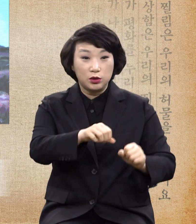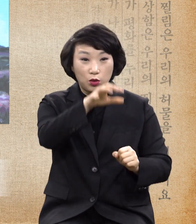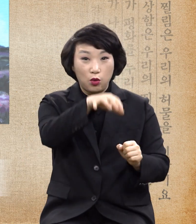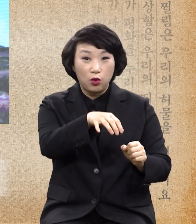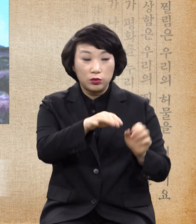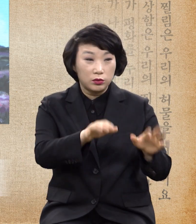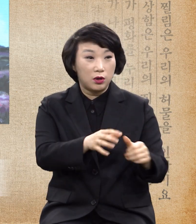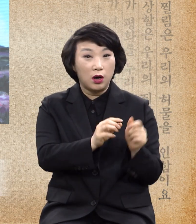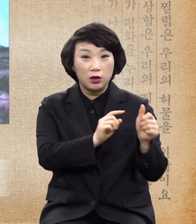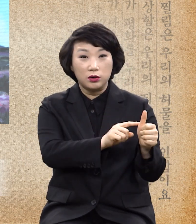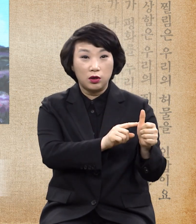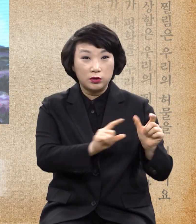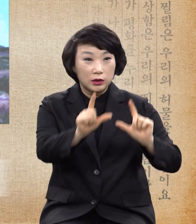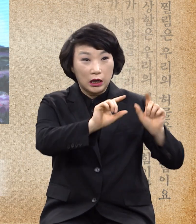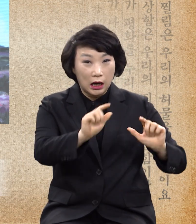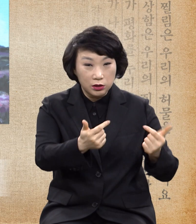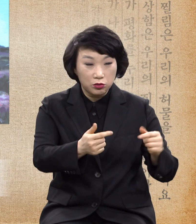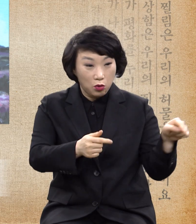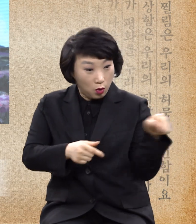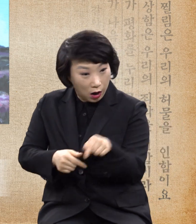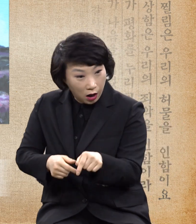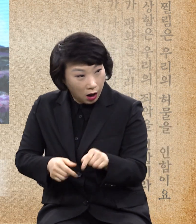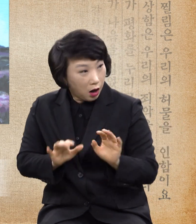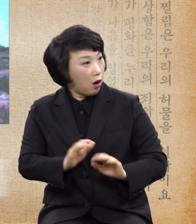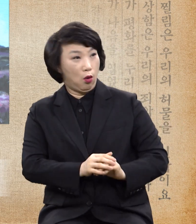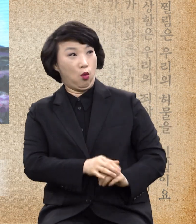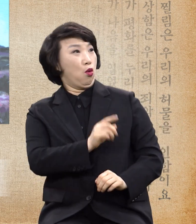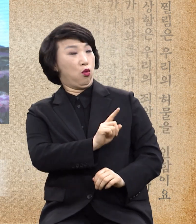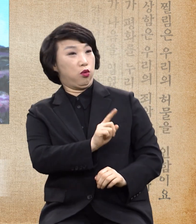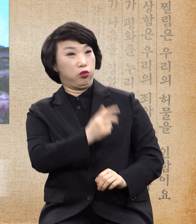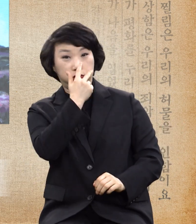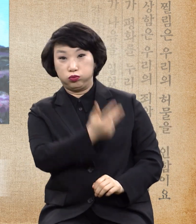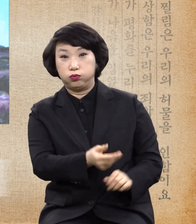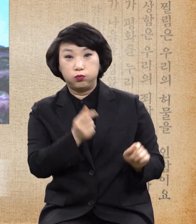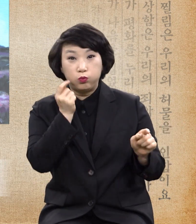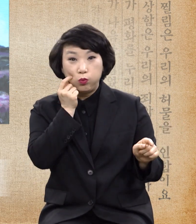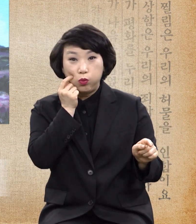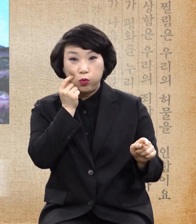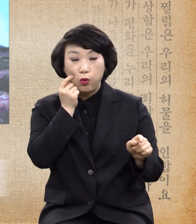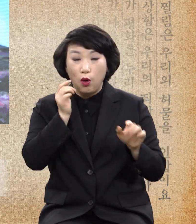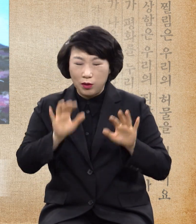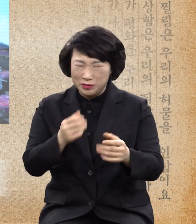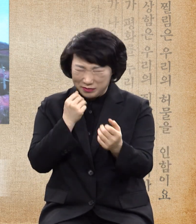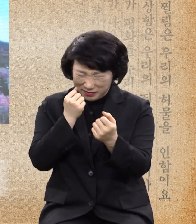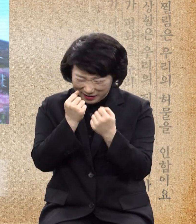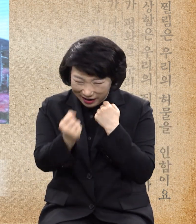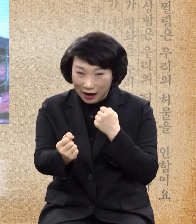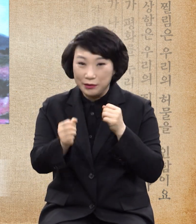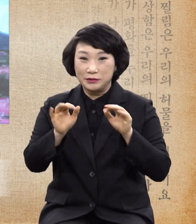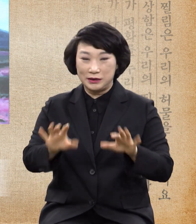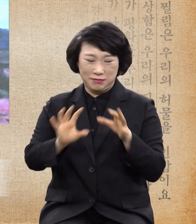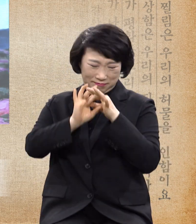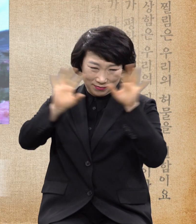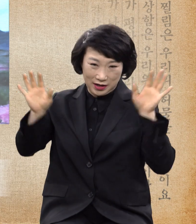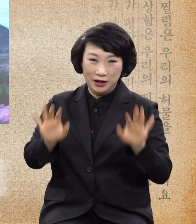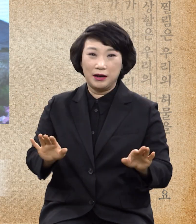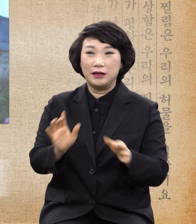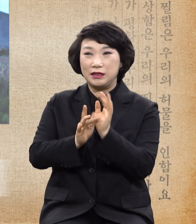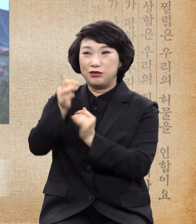격려지지 않고 밖으로 나오는 곳은 죽을 수도 있어요 그럼에도 불구하고 내가 예수님 만나면